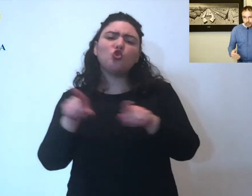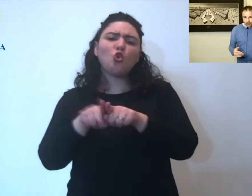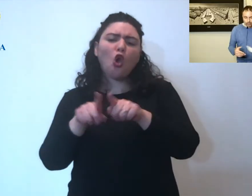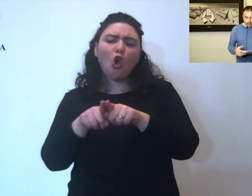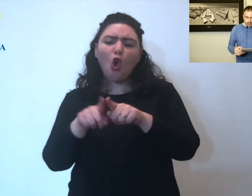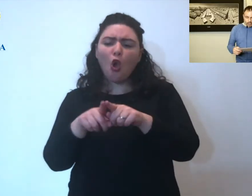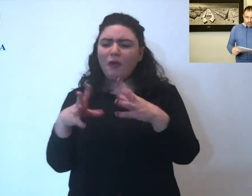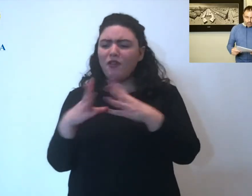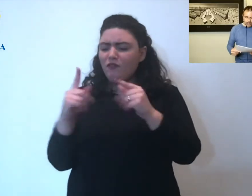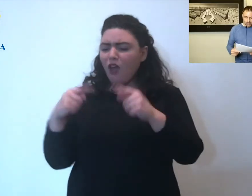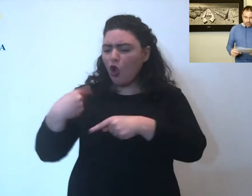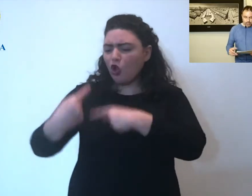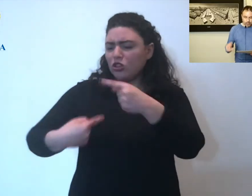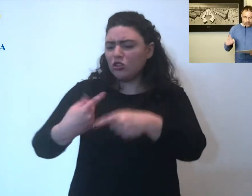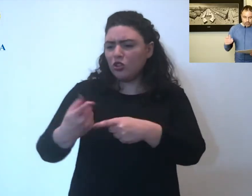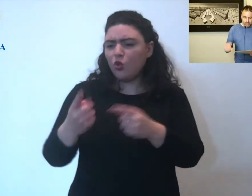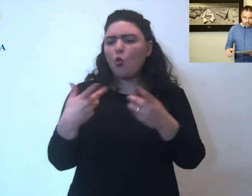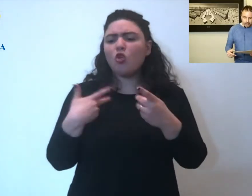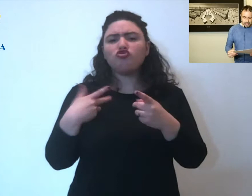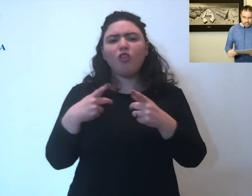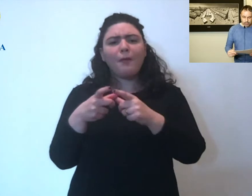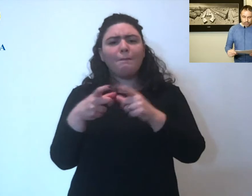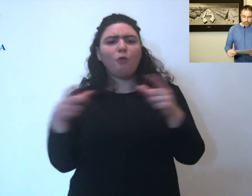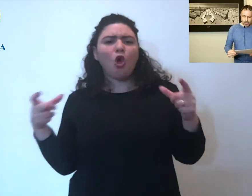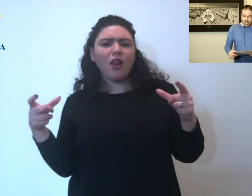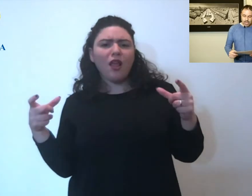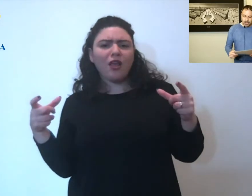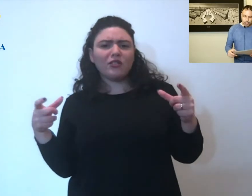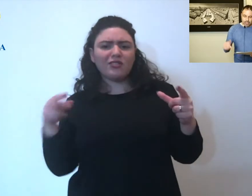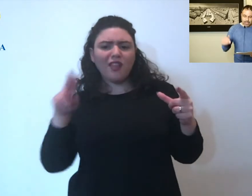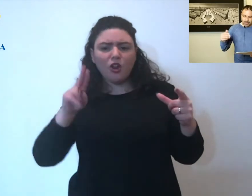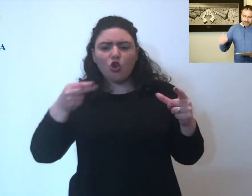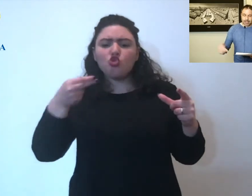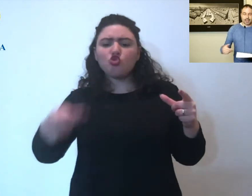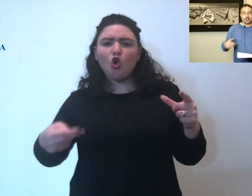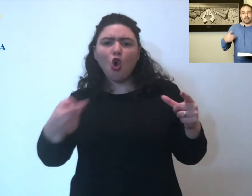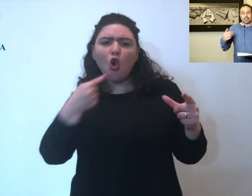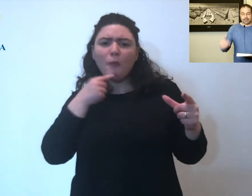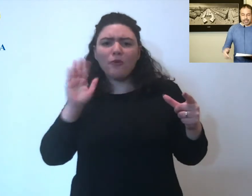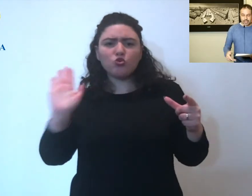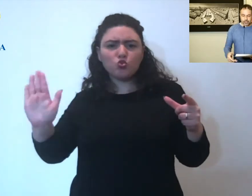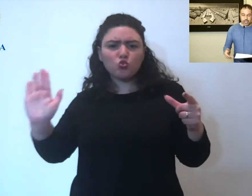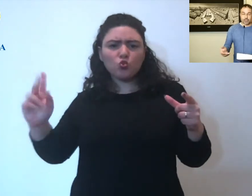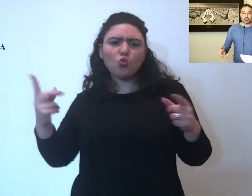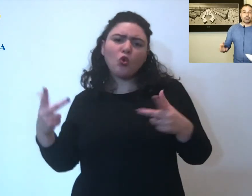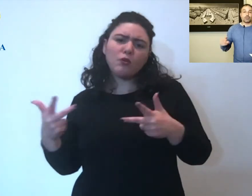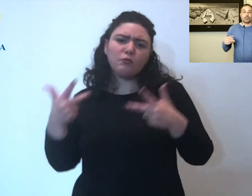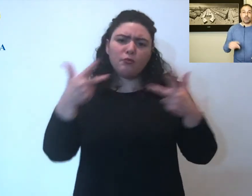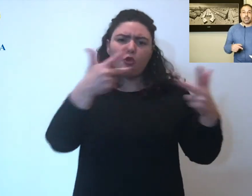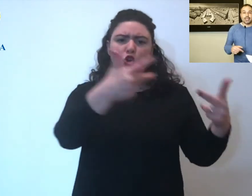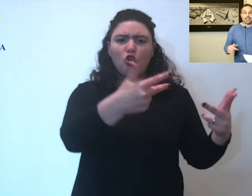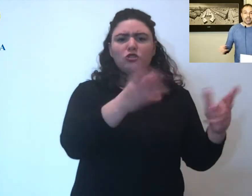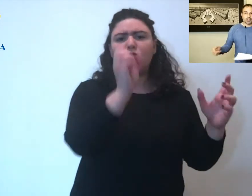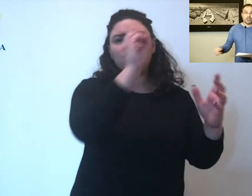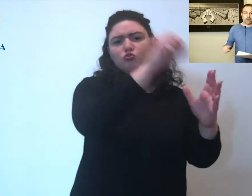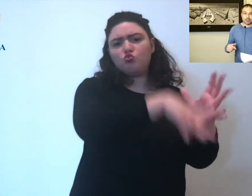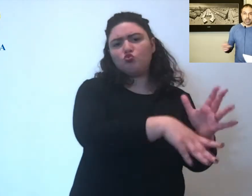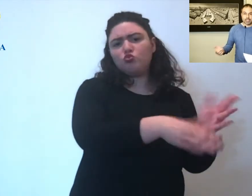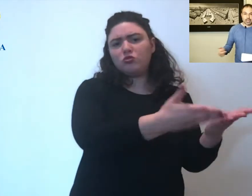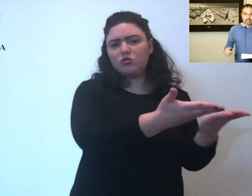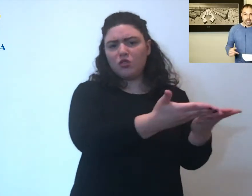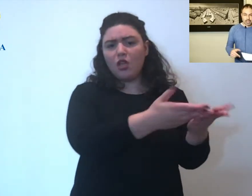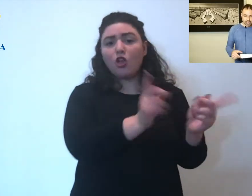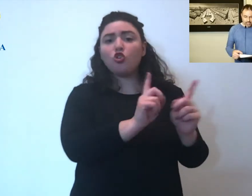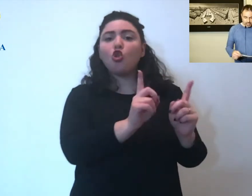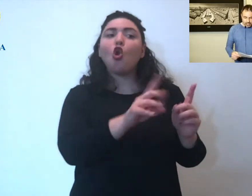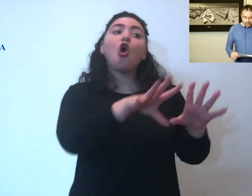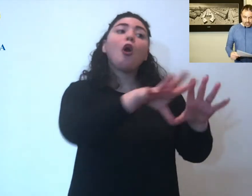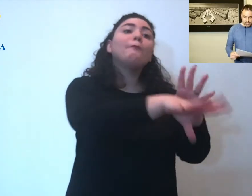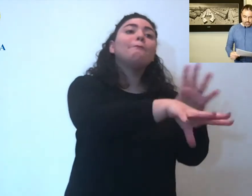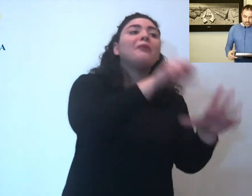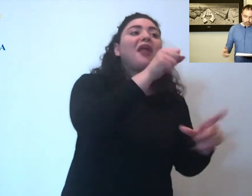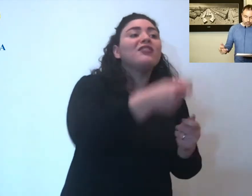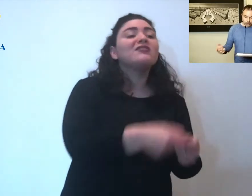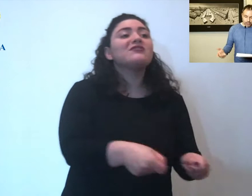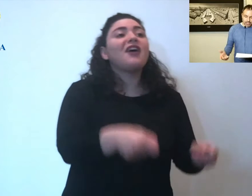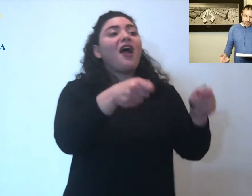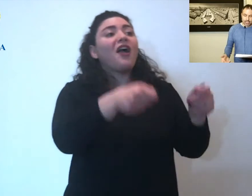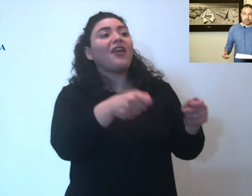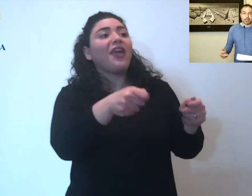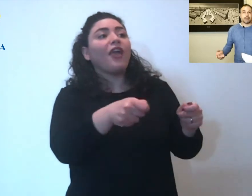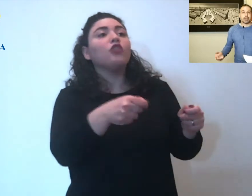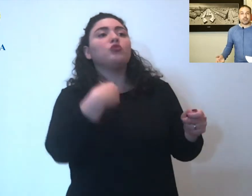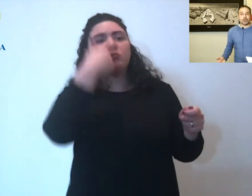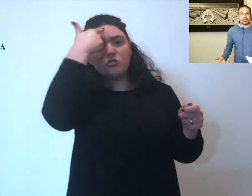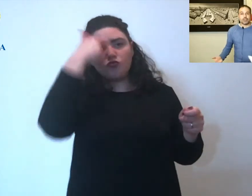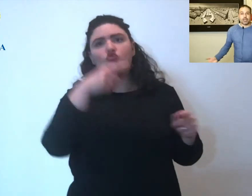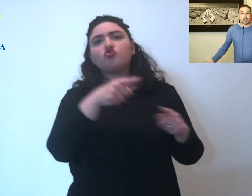è sempre fatto e questo è sempre stato la modalità di avere accesso non è lì che si va a prendere il sacchetto